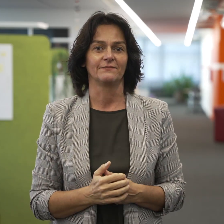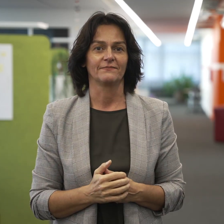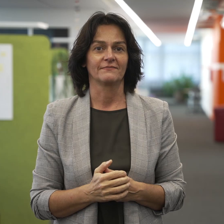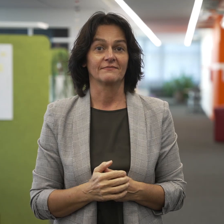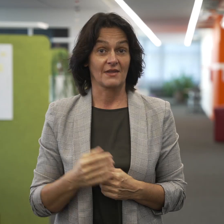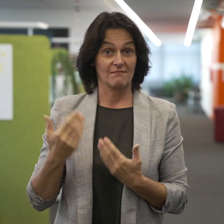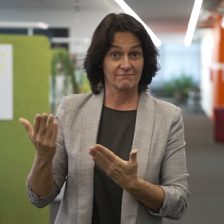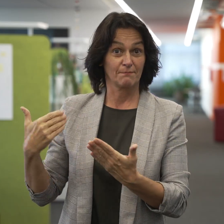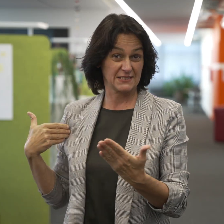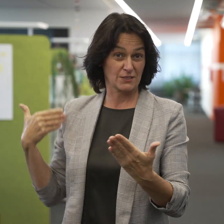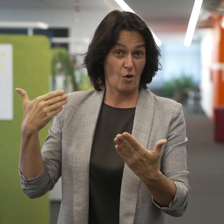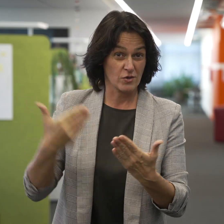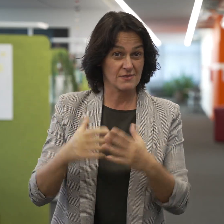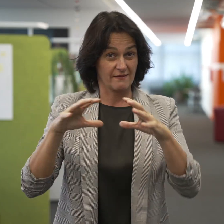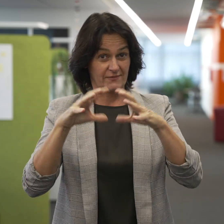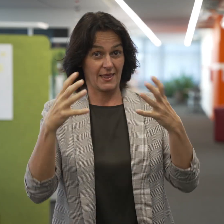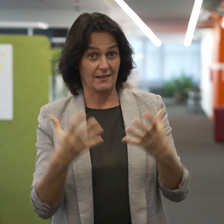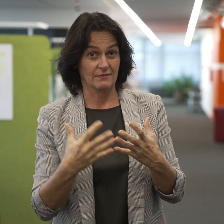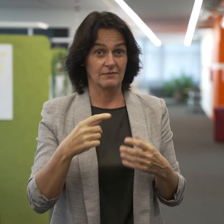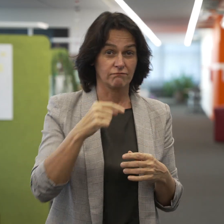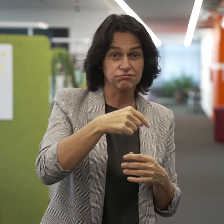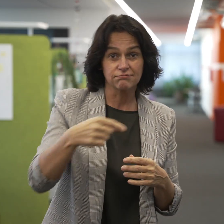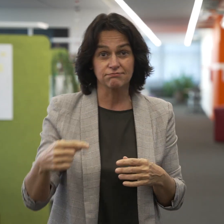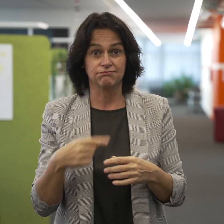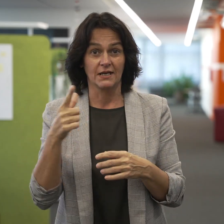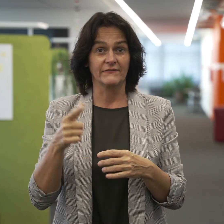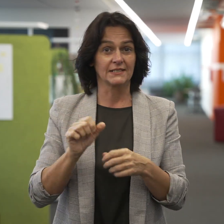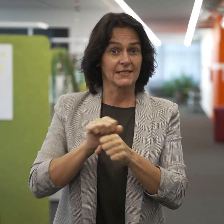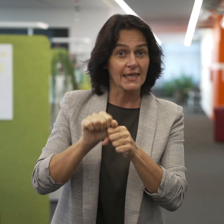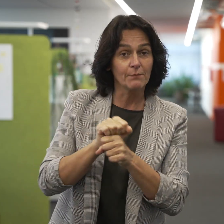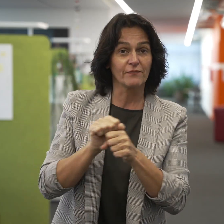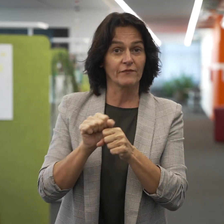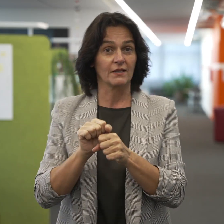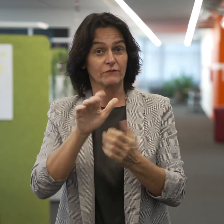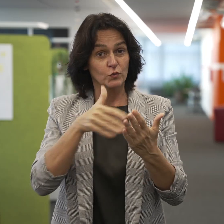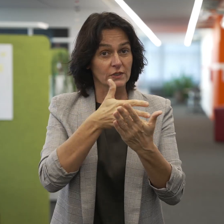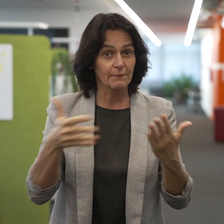fortan weltweit für die Rechte der Gebärdensprachen und die Interessen der Kultur der Gehörlosen kämpfte.